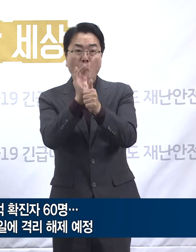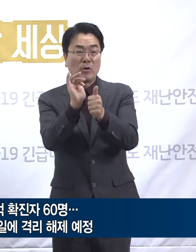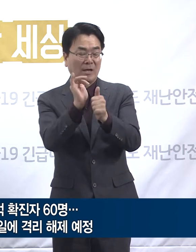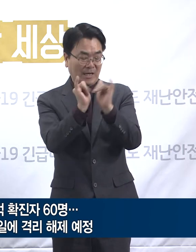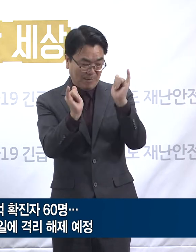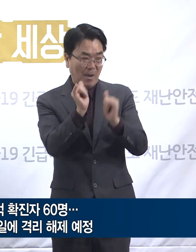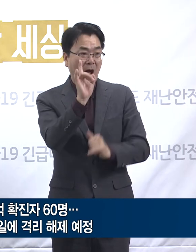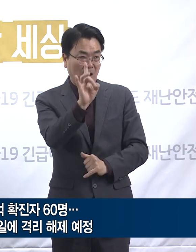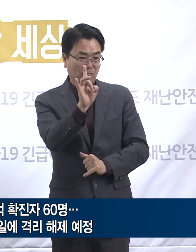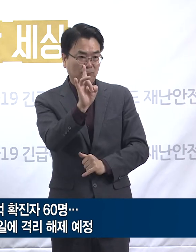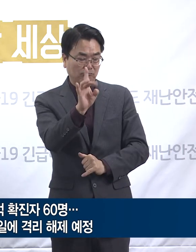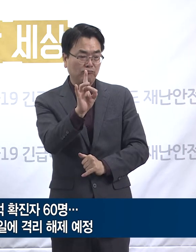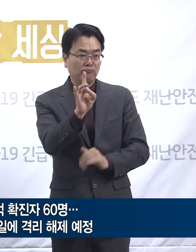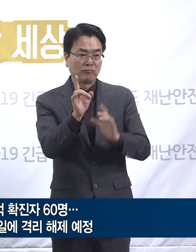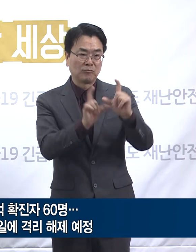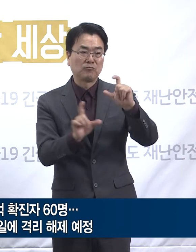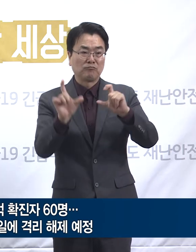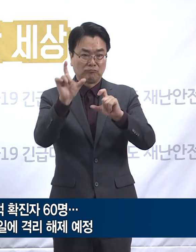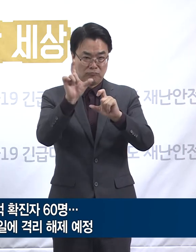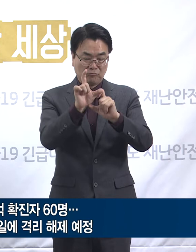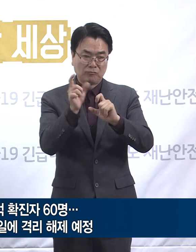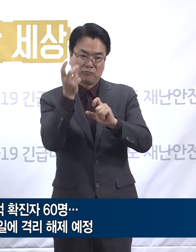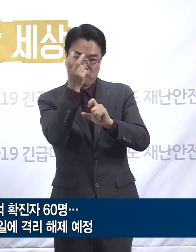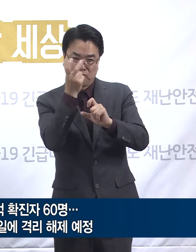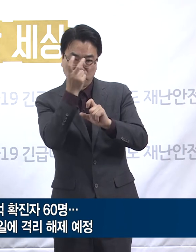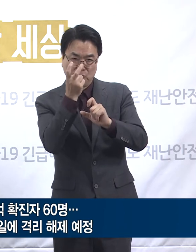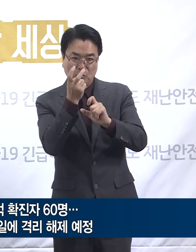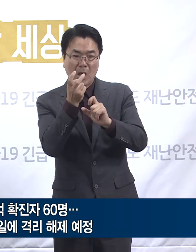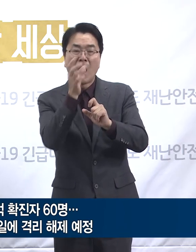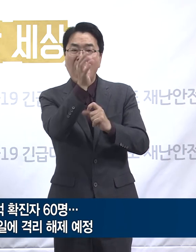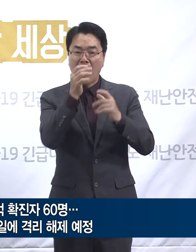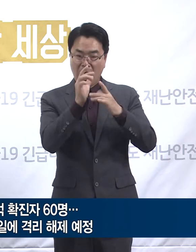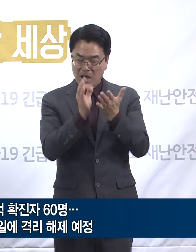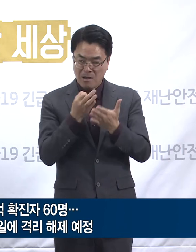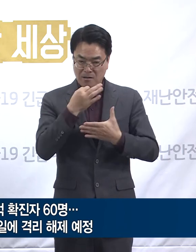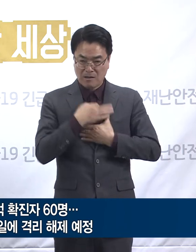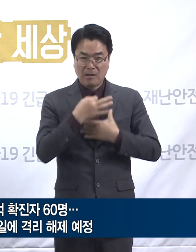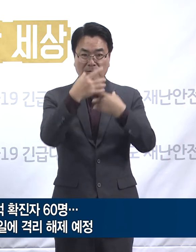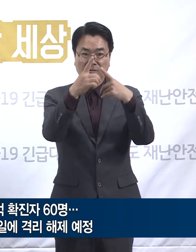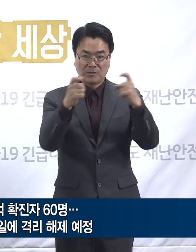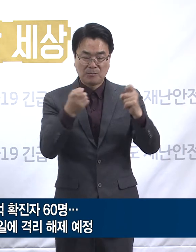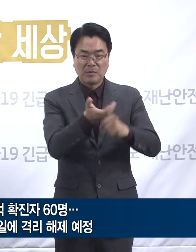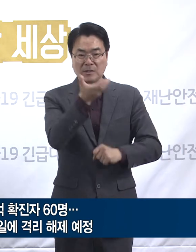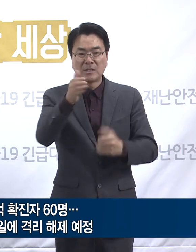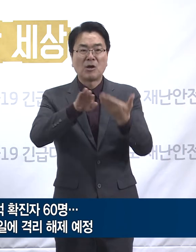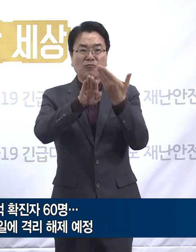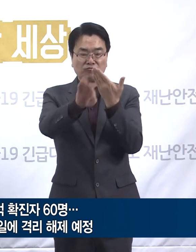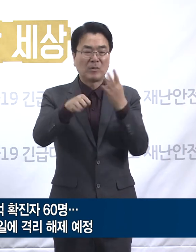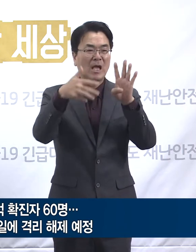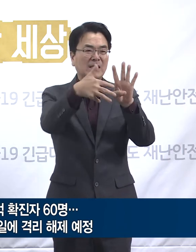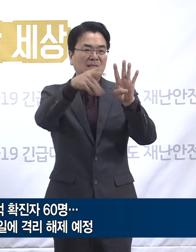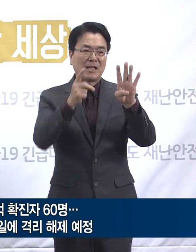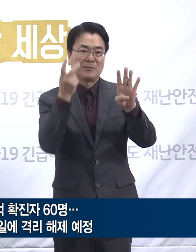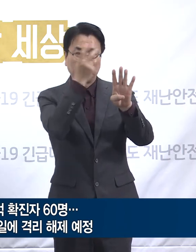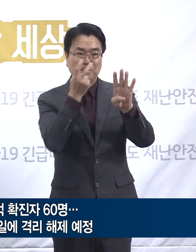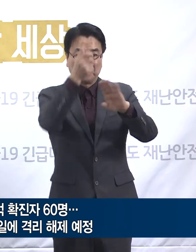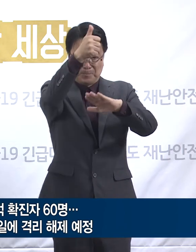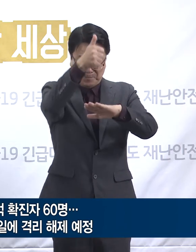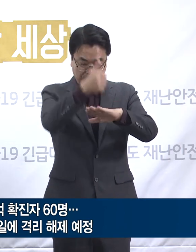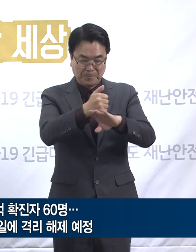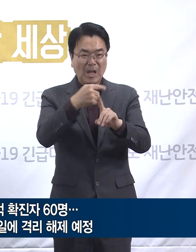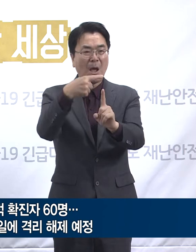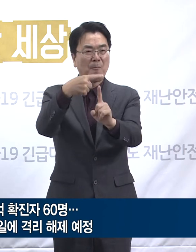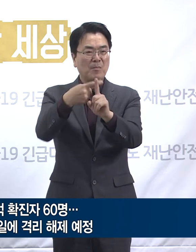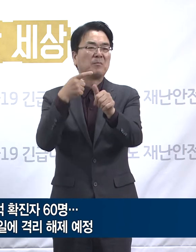5층 격리 환자 42명이 경기도의료안성병원으로 이송된 이후 10월 15일 진행한 4차 진단검사에서 양성